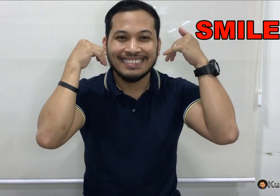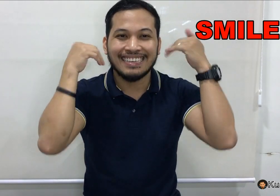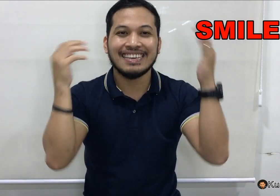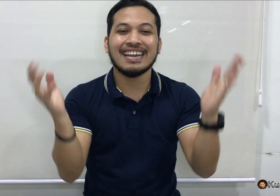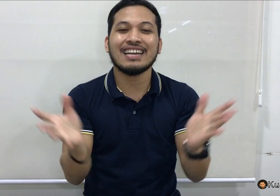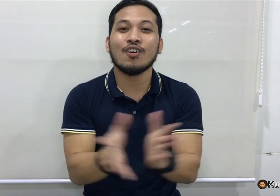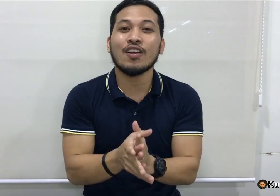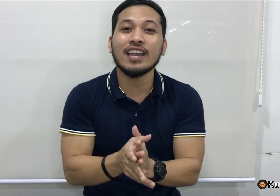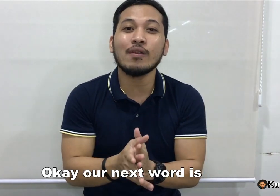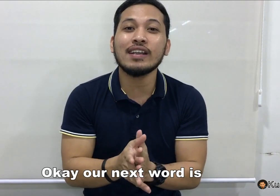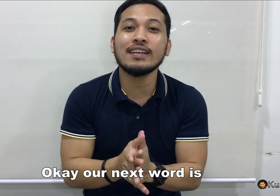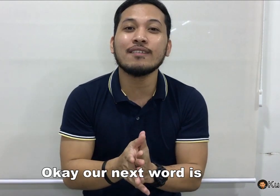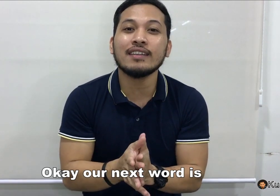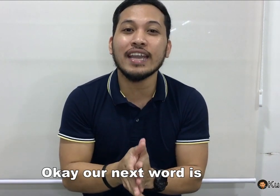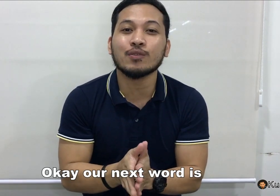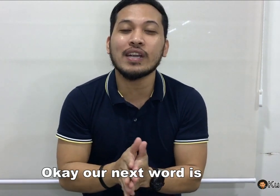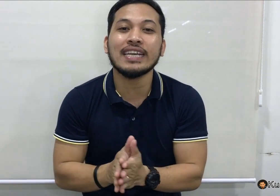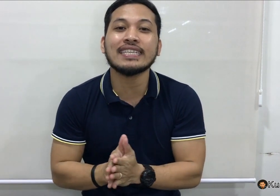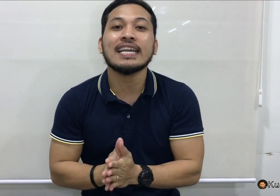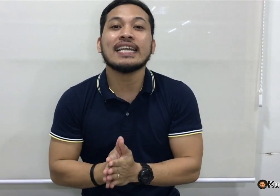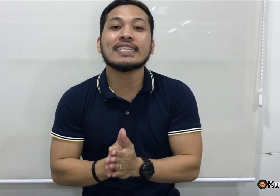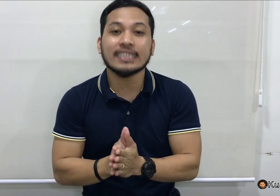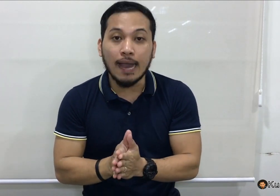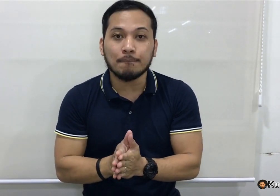Ayan. Okay, our next word is, stop.